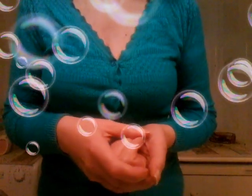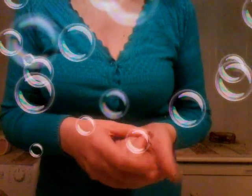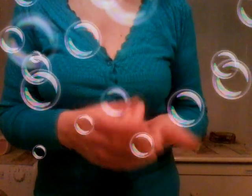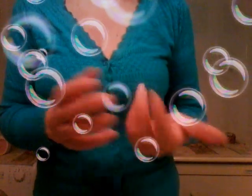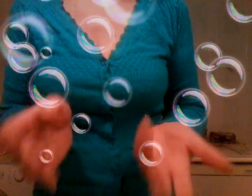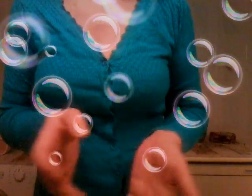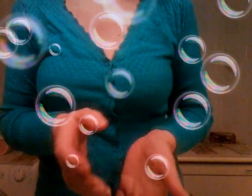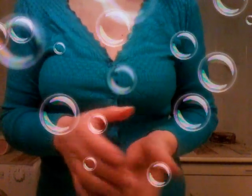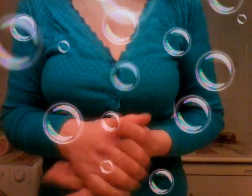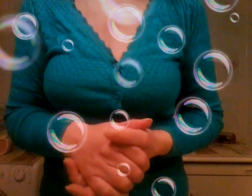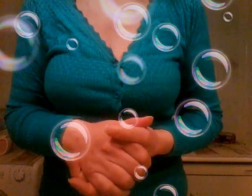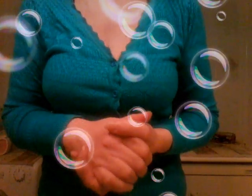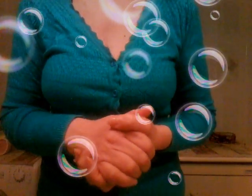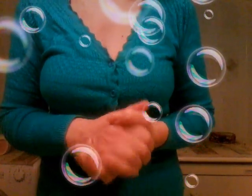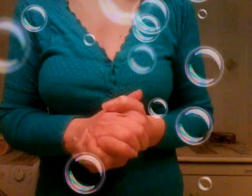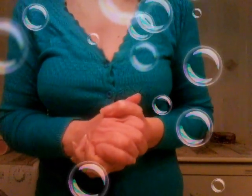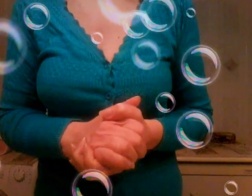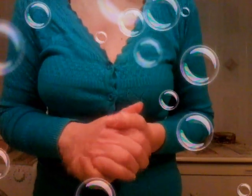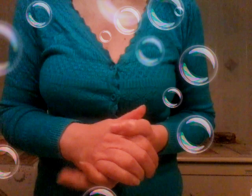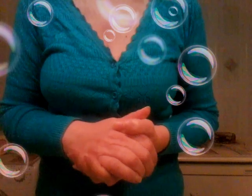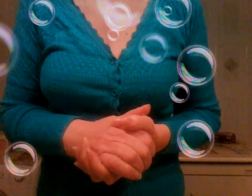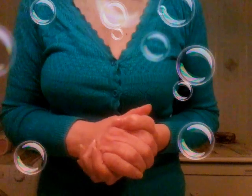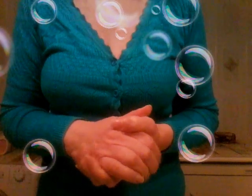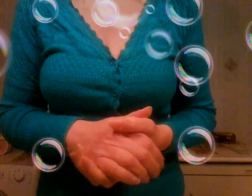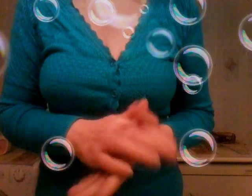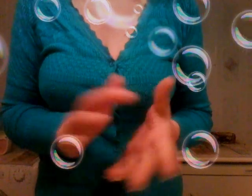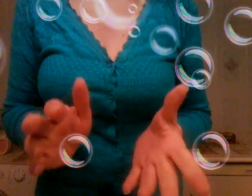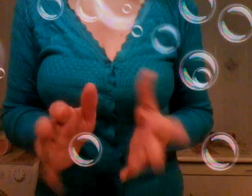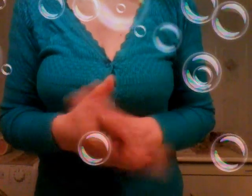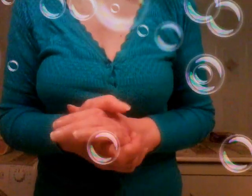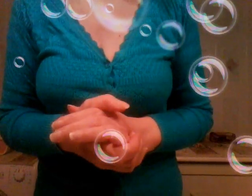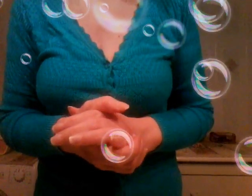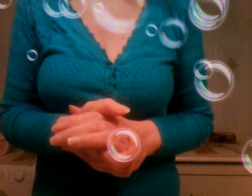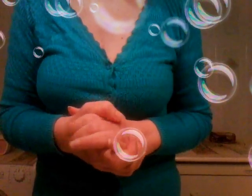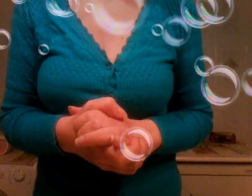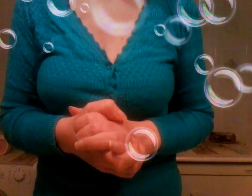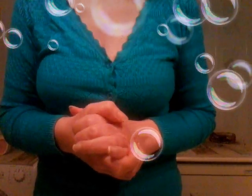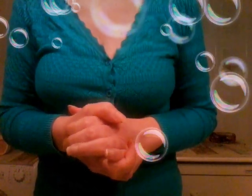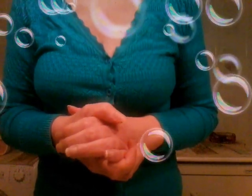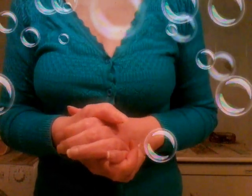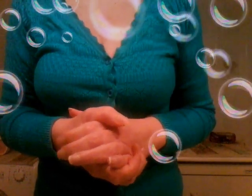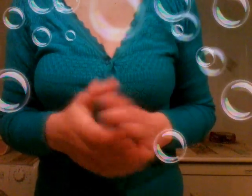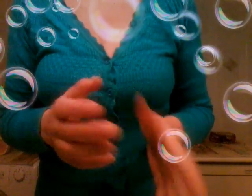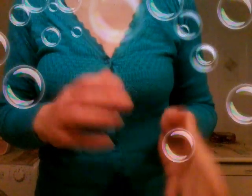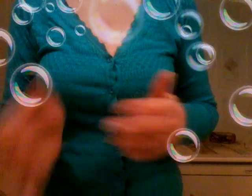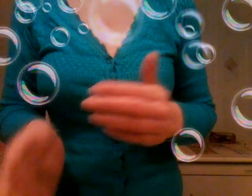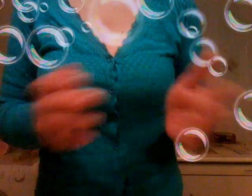quante aziende chiudano una cosa pazzesca e tantissime diventeranno casalinghe poi specie ora i